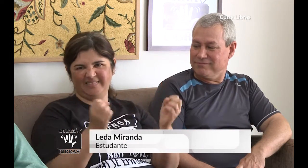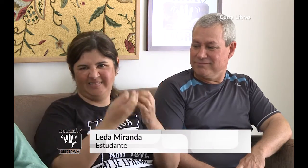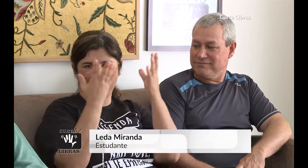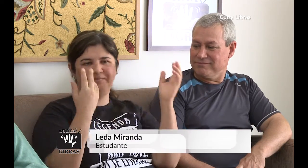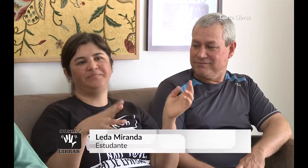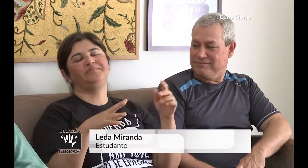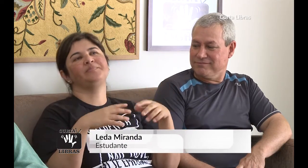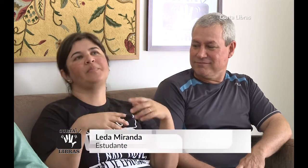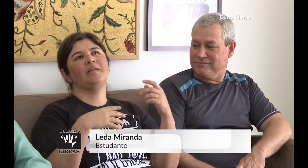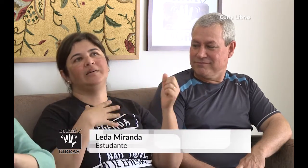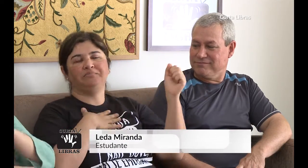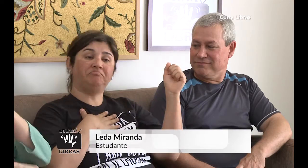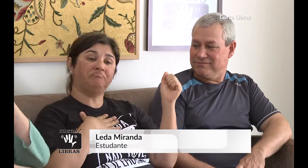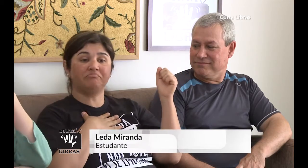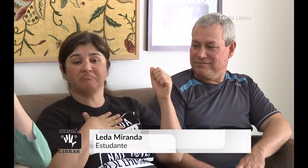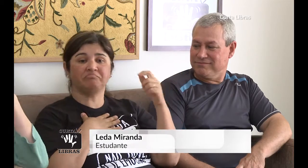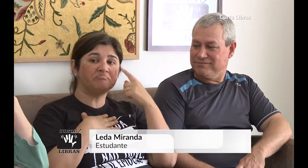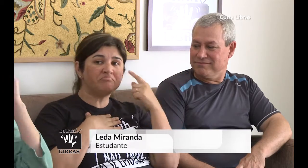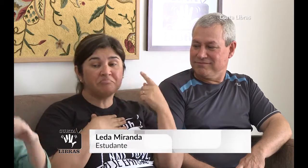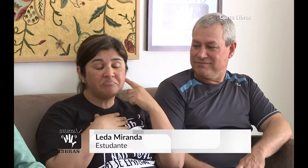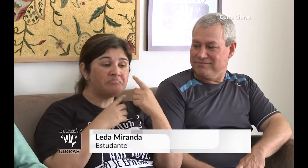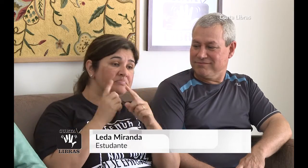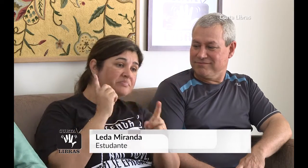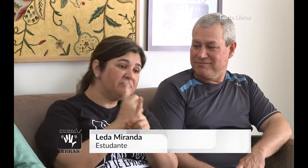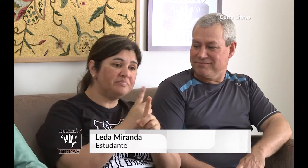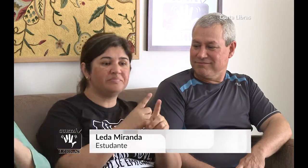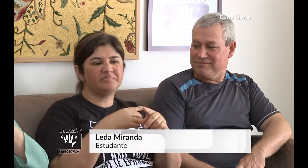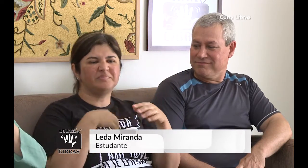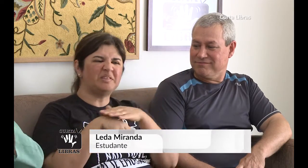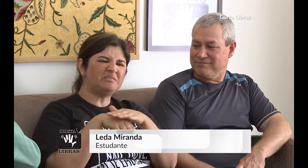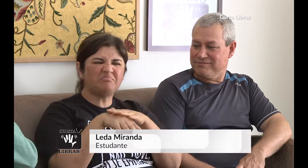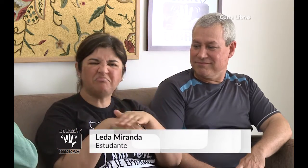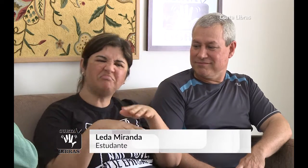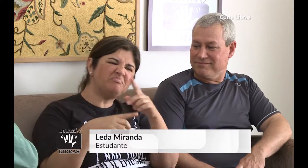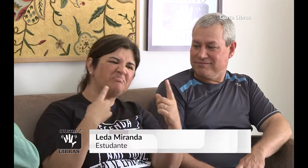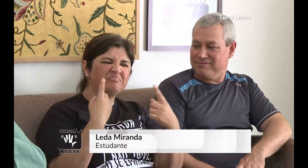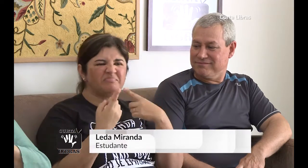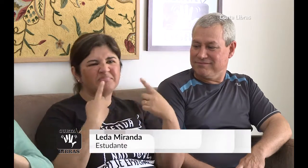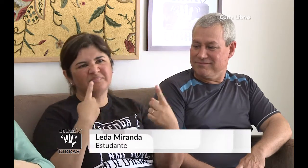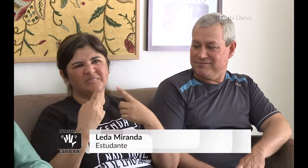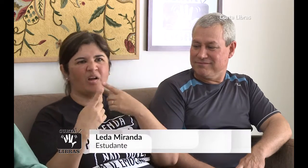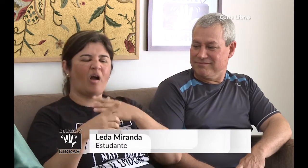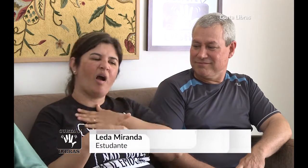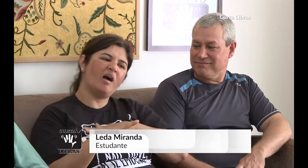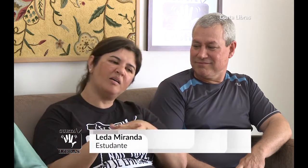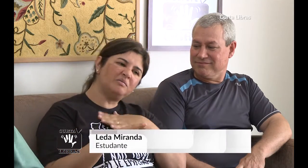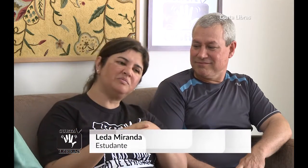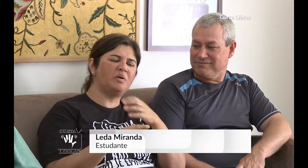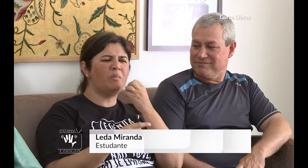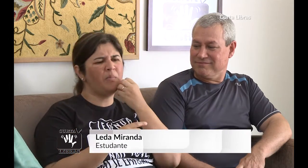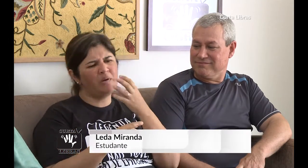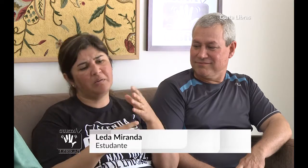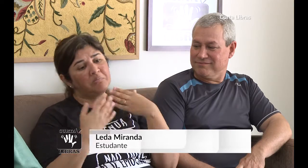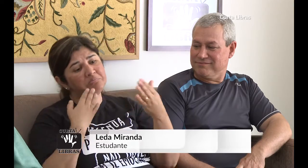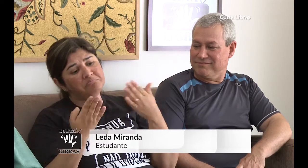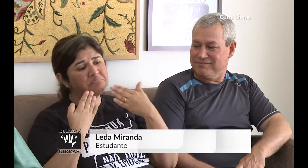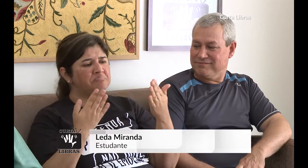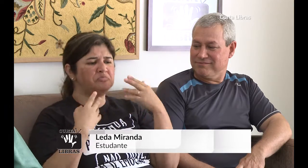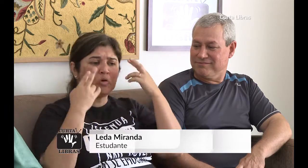divertia. Isso tudo de forma muito tranquila. Mas eu tinha muita vergonha em relação ao namoro.